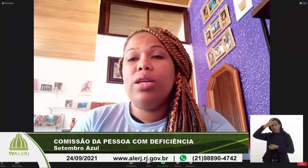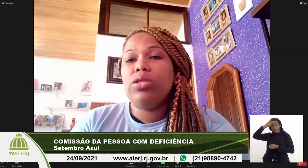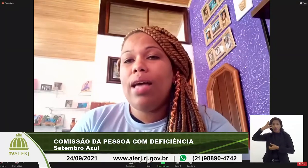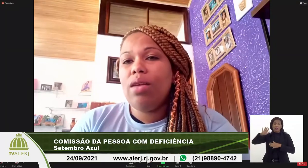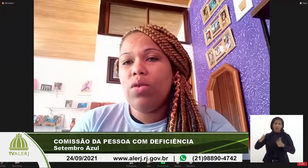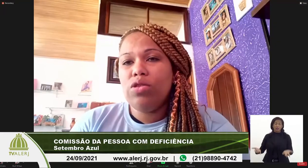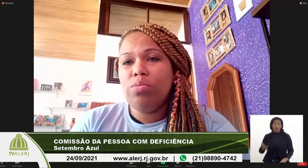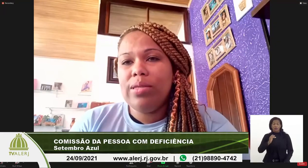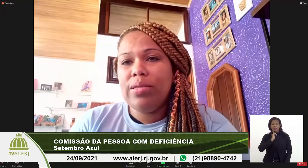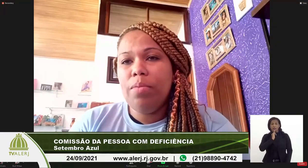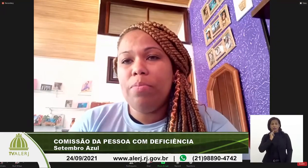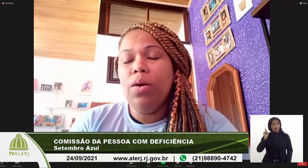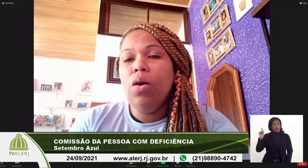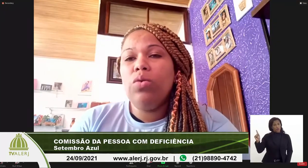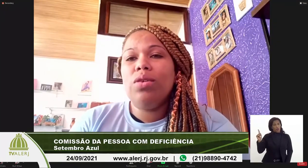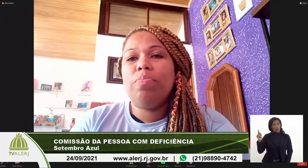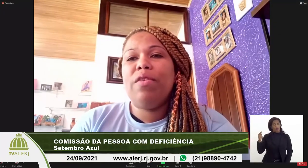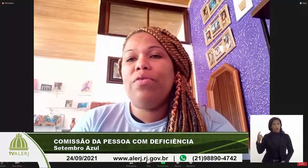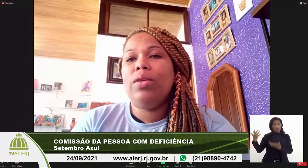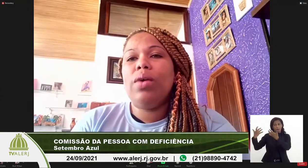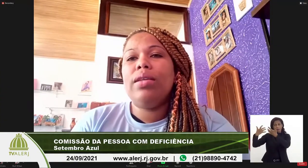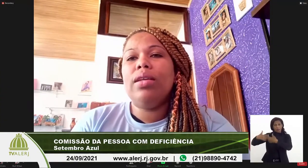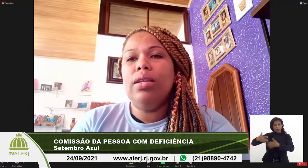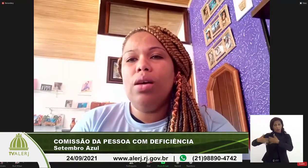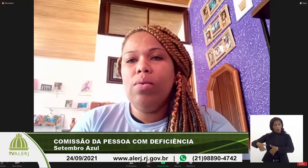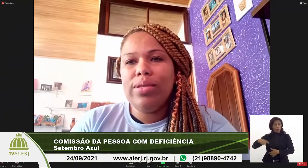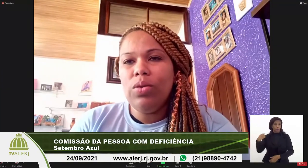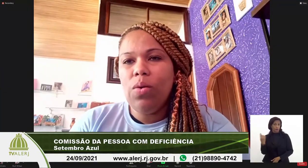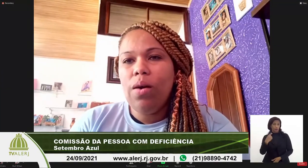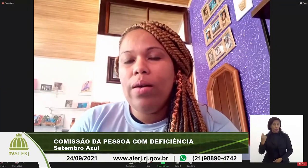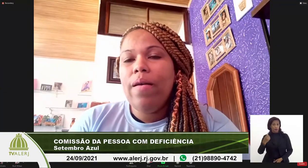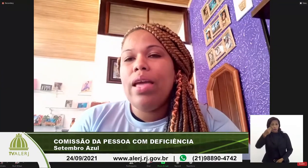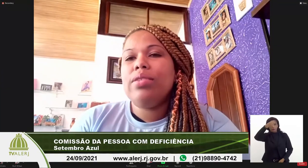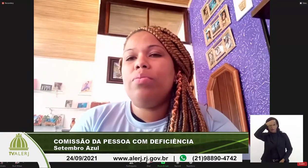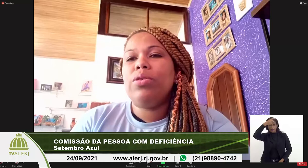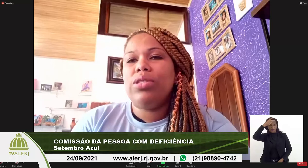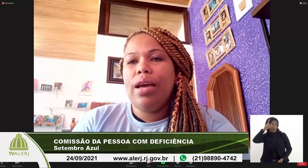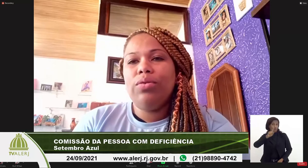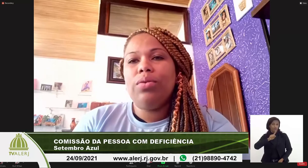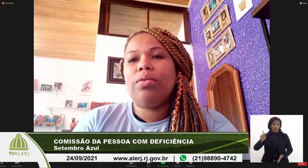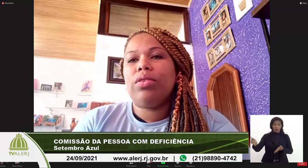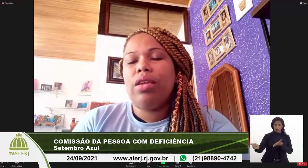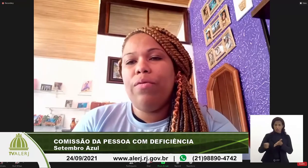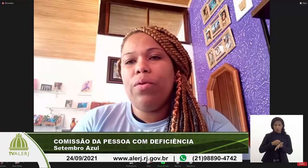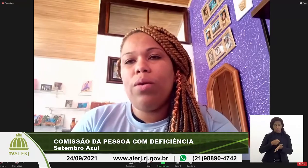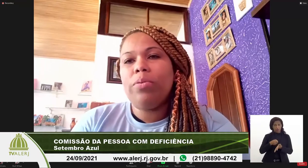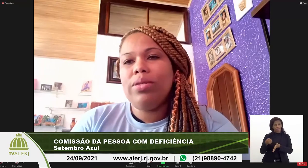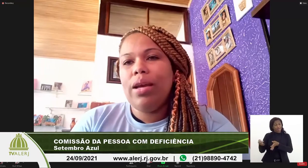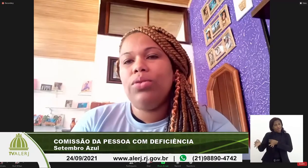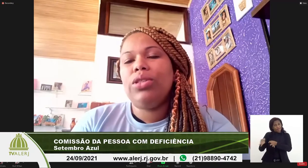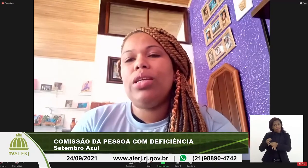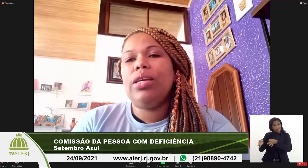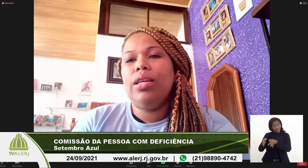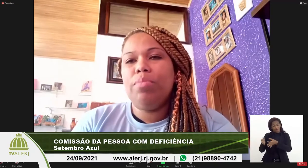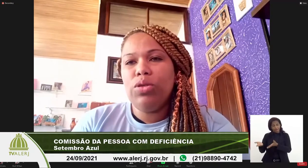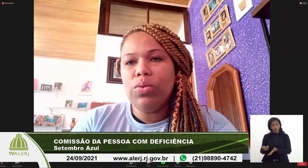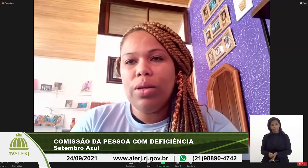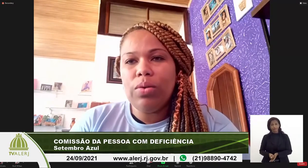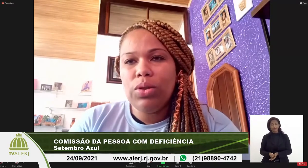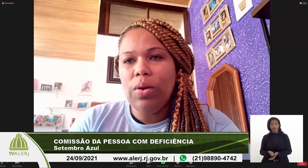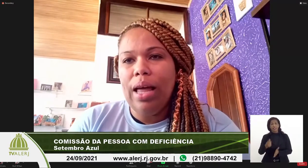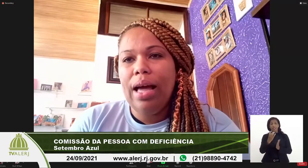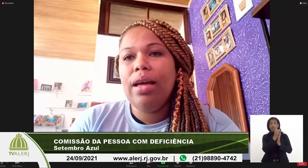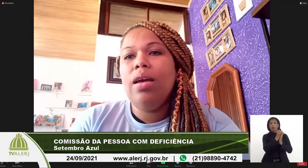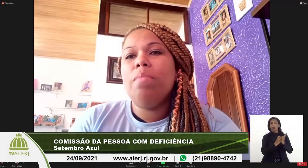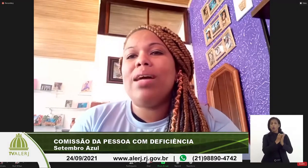Infelizmente, lá no nosso município, o nosso prefeito ainda não assinou esse projeto, que foi o projeto de Libras no